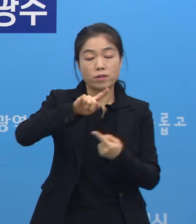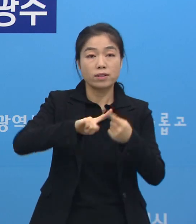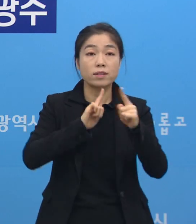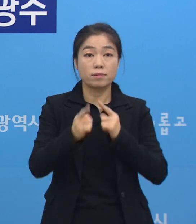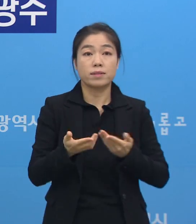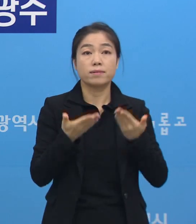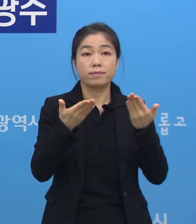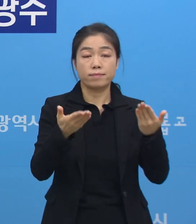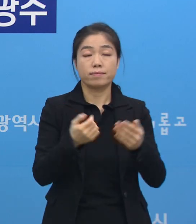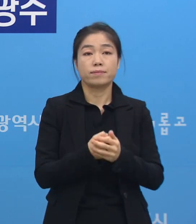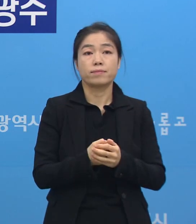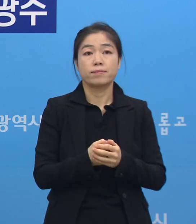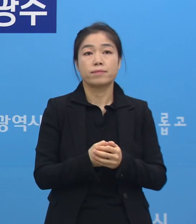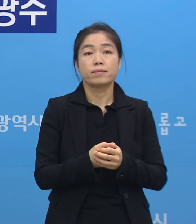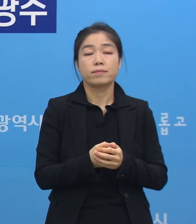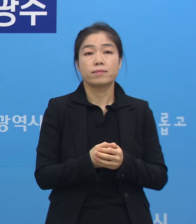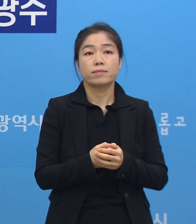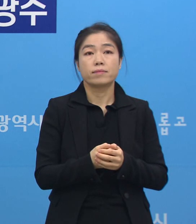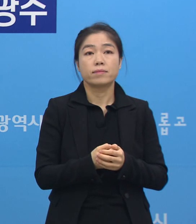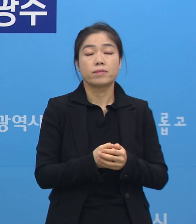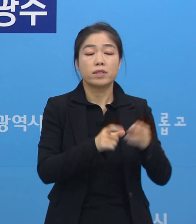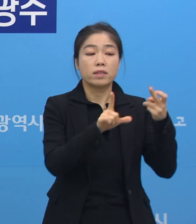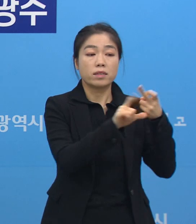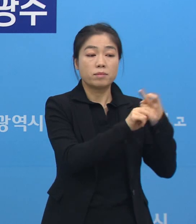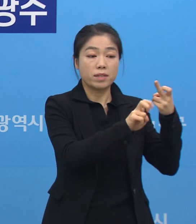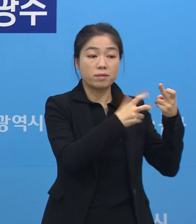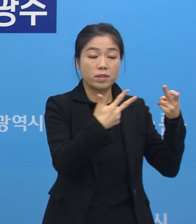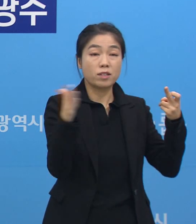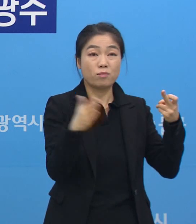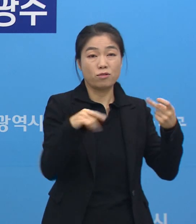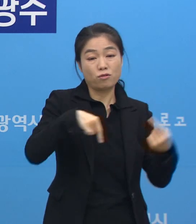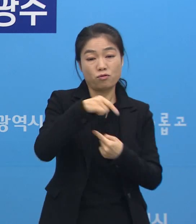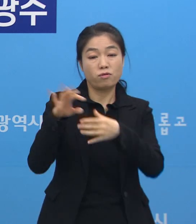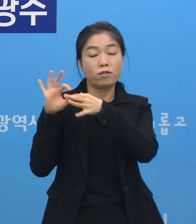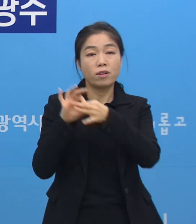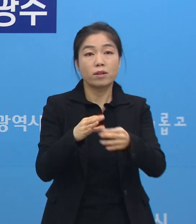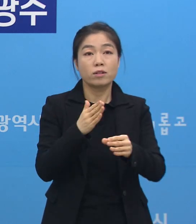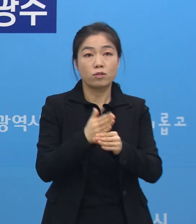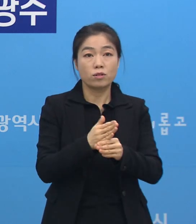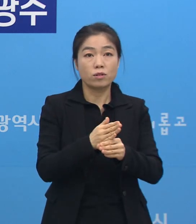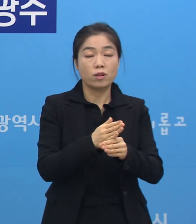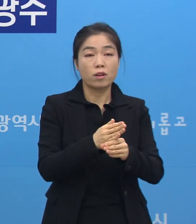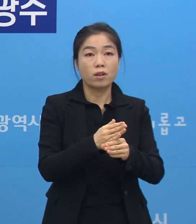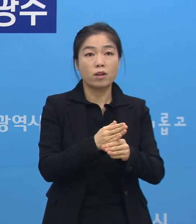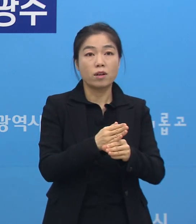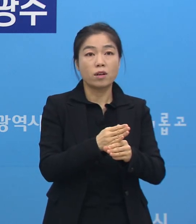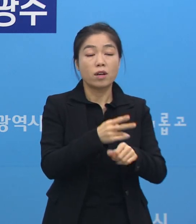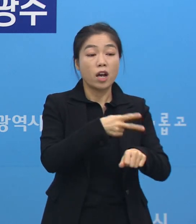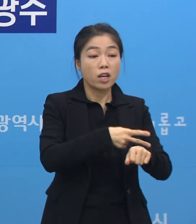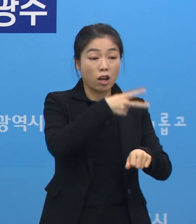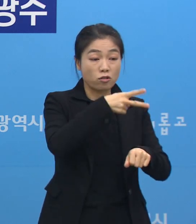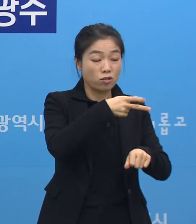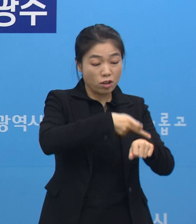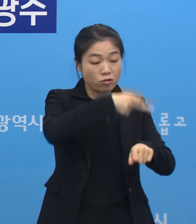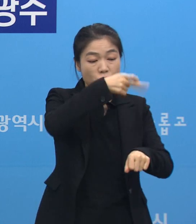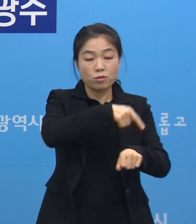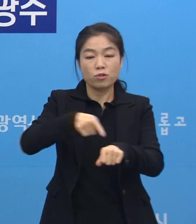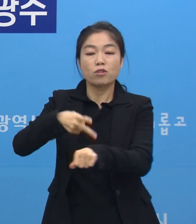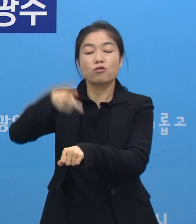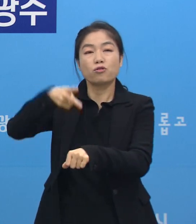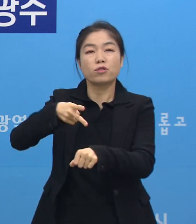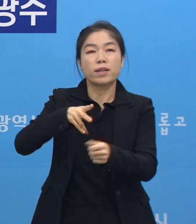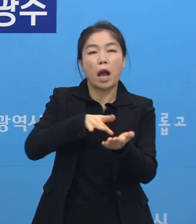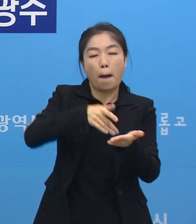관한 사항입니다. 저희들이 지금 계속 12월 27일부터 운영을 하고 있는데요. 12시부터 2시까지는 방역소독입니다.